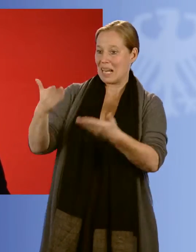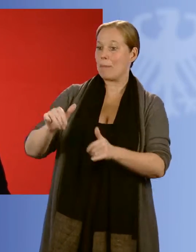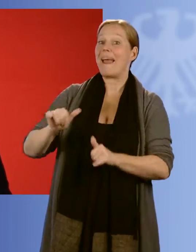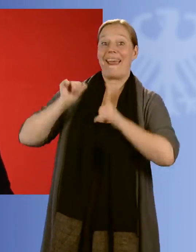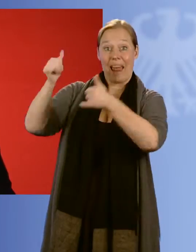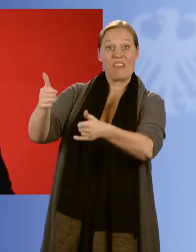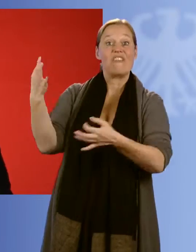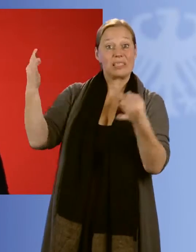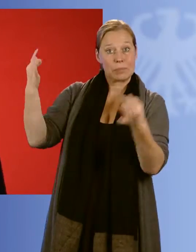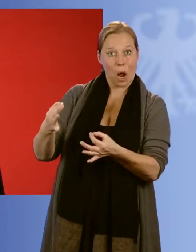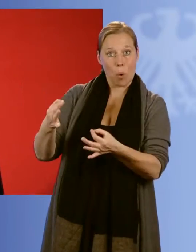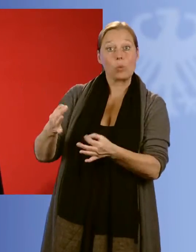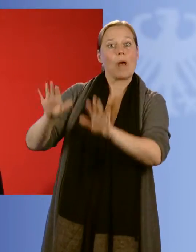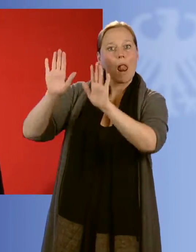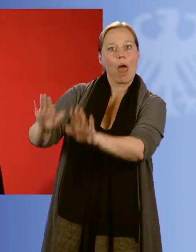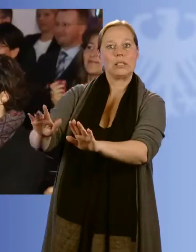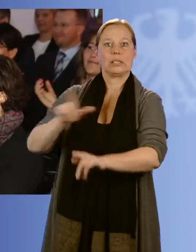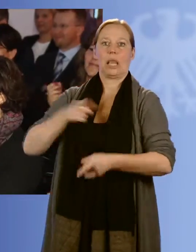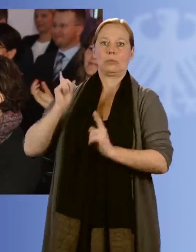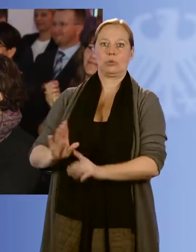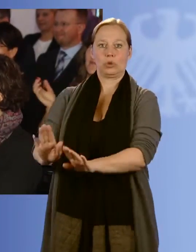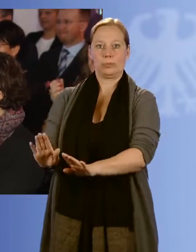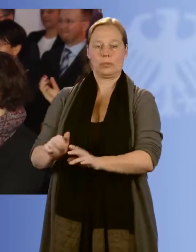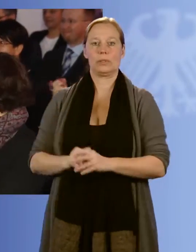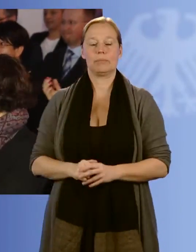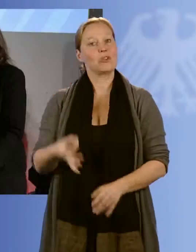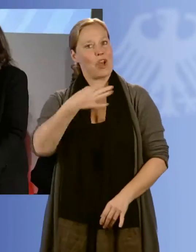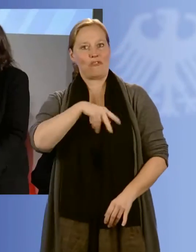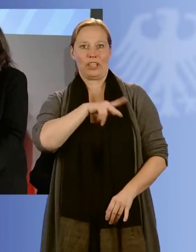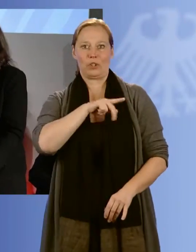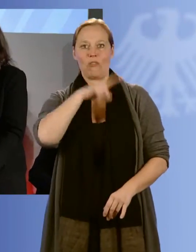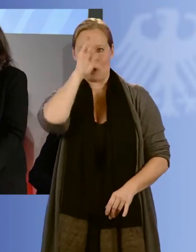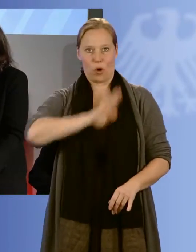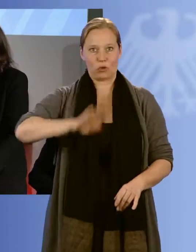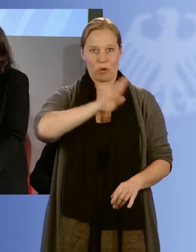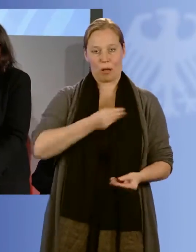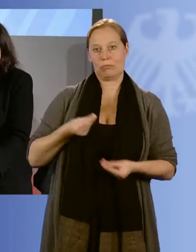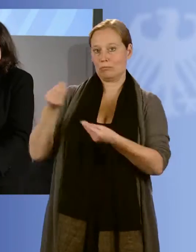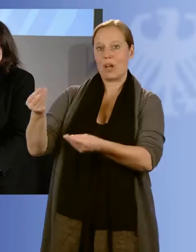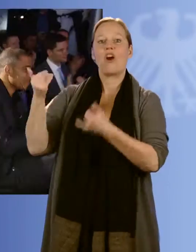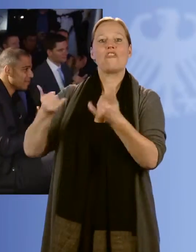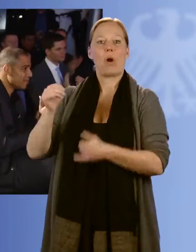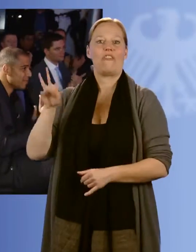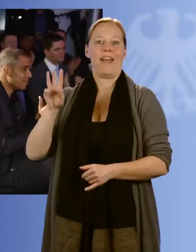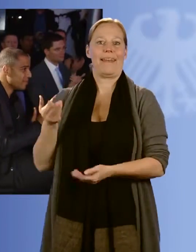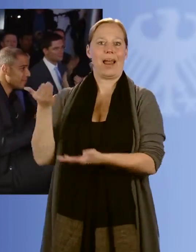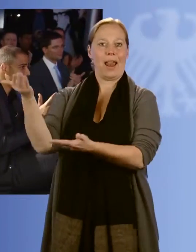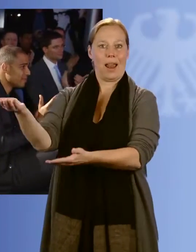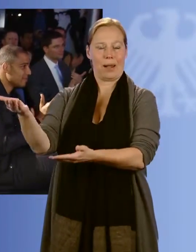und so viel Selbstbestimmung wie möglich. Der Verdienstorden der Bundesrepublik Deutschland für Inge Weigel.